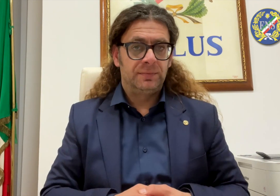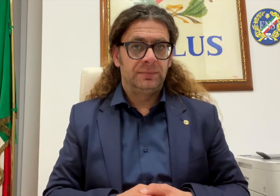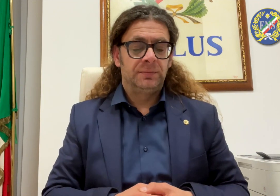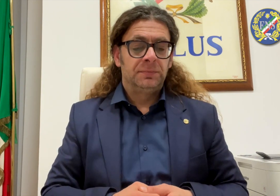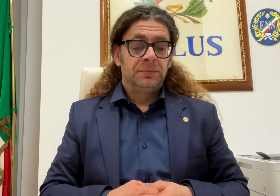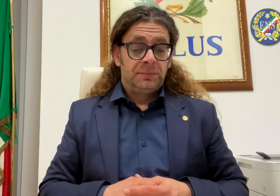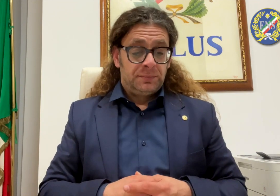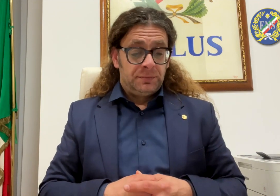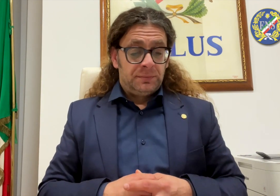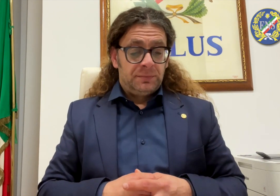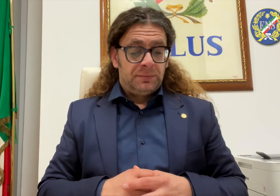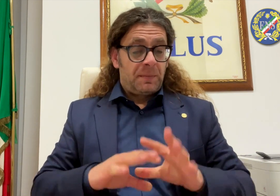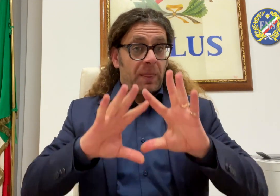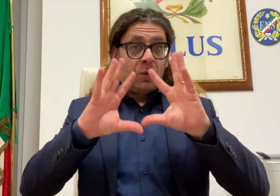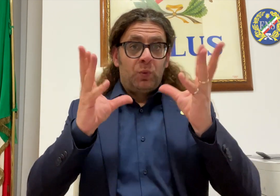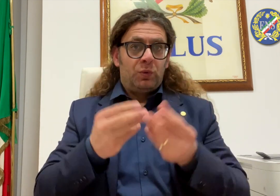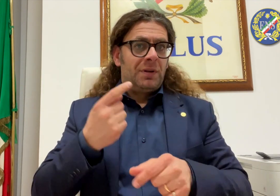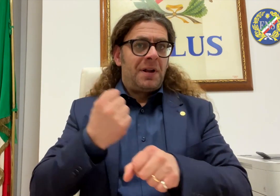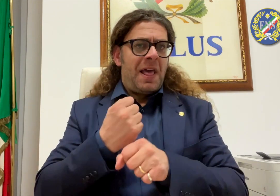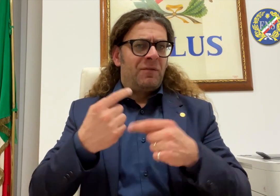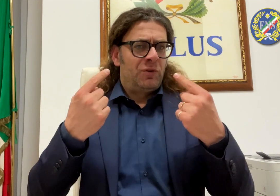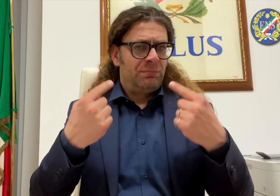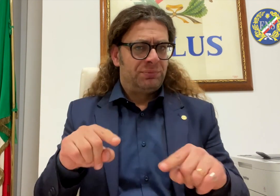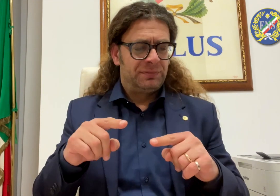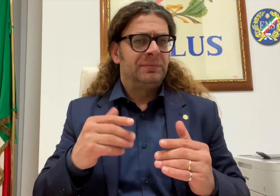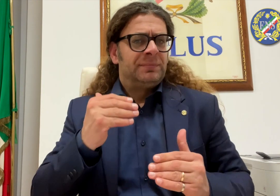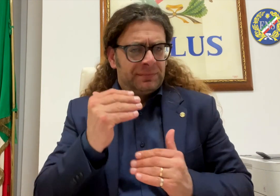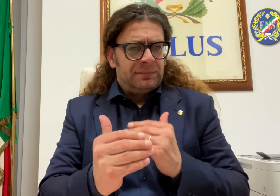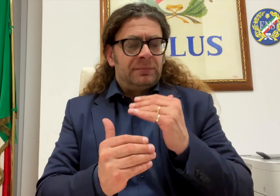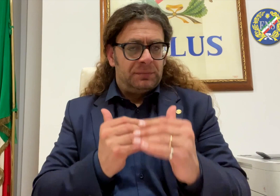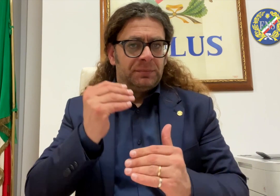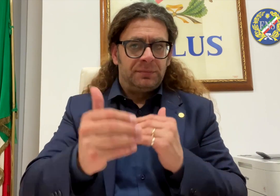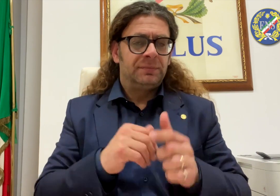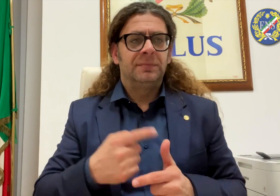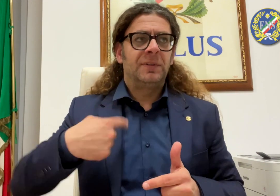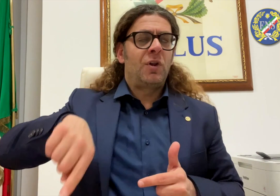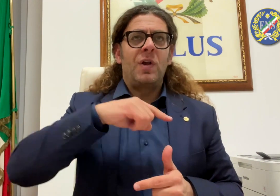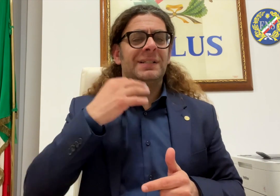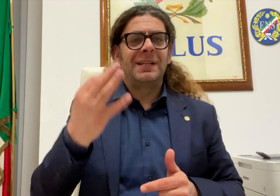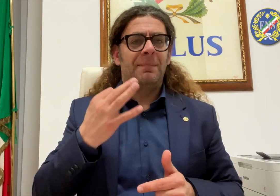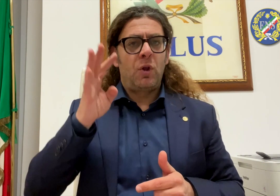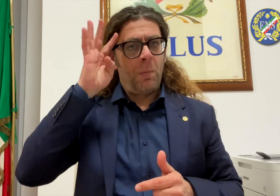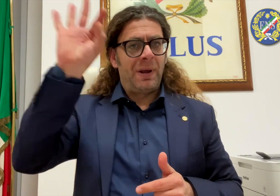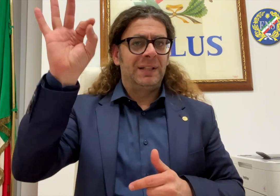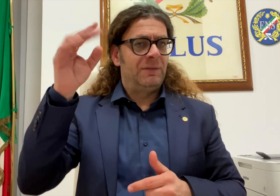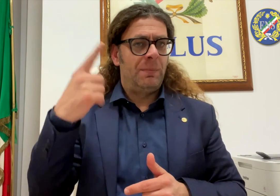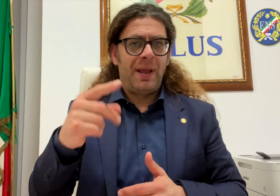Verranno organizzati una serie di eventi per ricordare i cento anni di attività sportiva. Verrà stilato anche un protocollo d'intesa con la